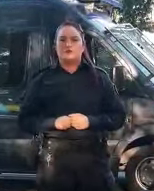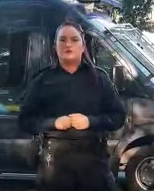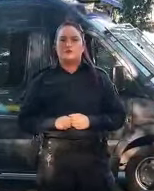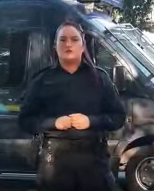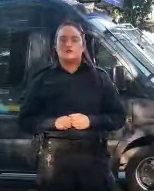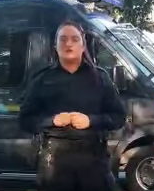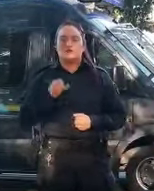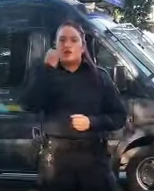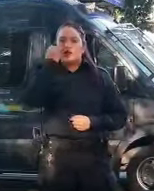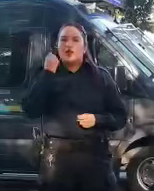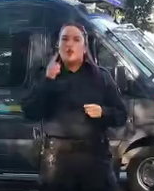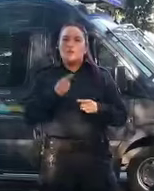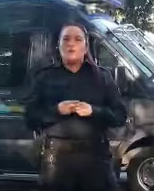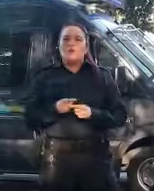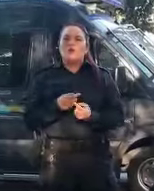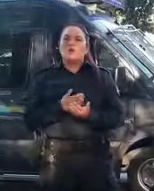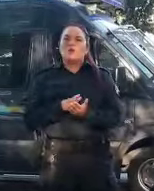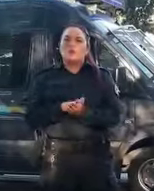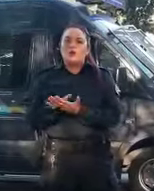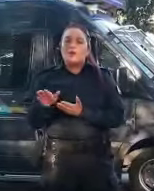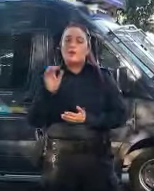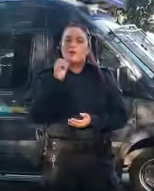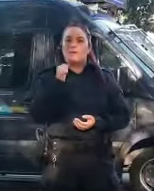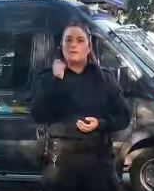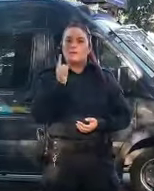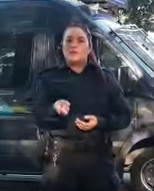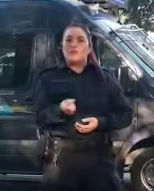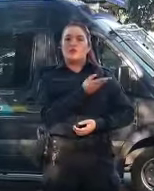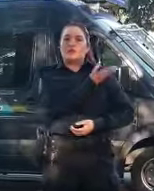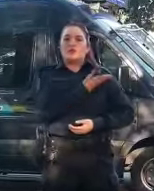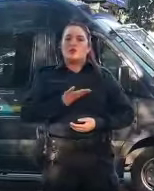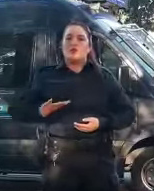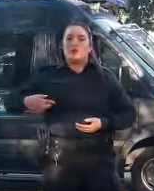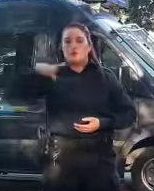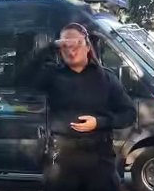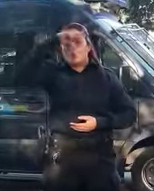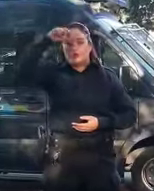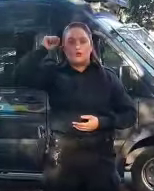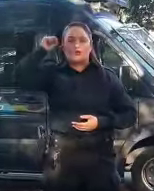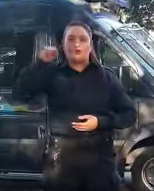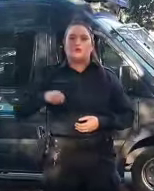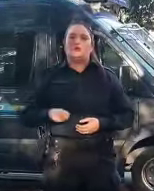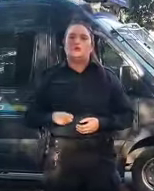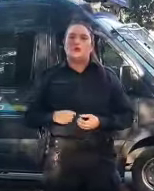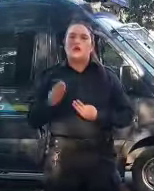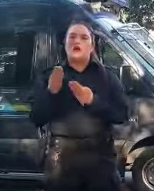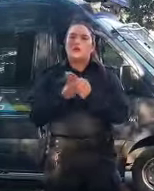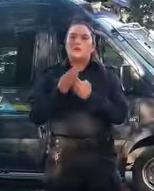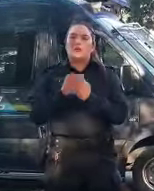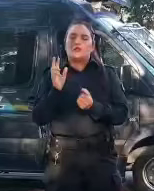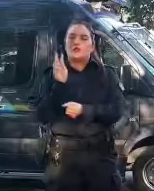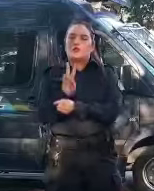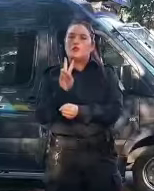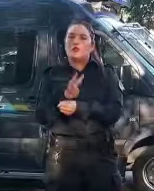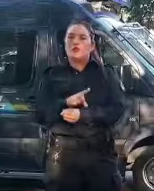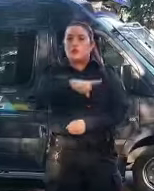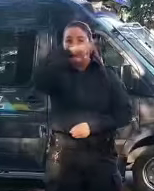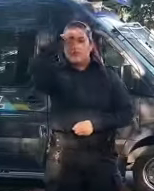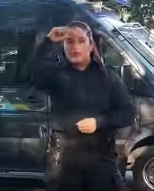y debido a las nuevas medidas dictadas por el Gobierno Nacional, el Ministerio de Seguridad de la Nación informa